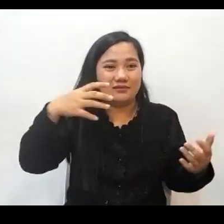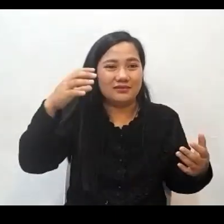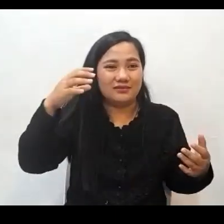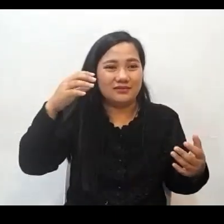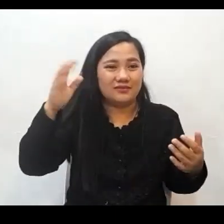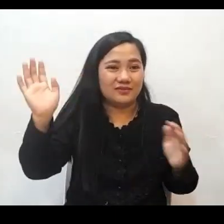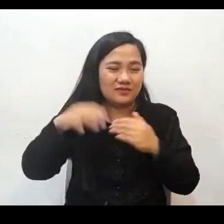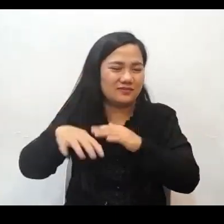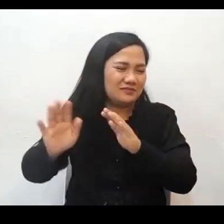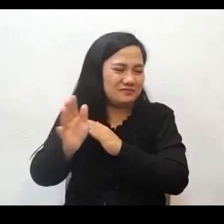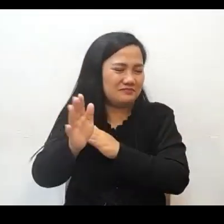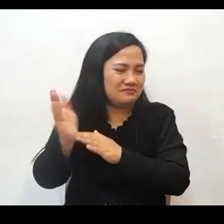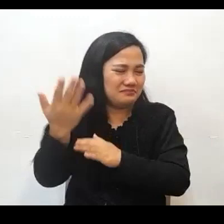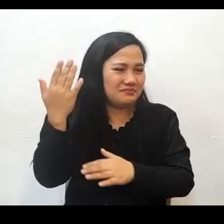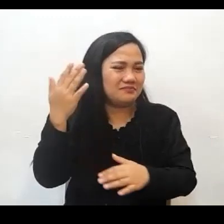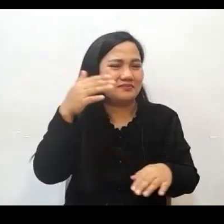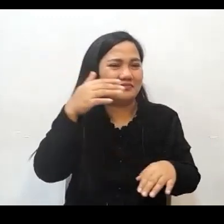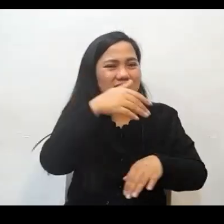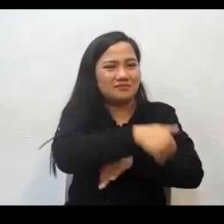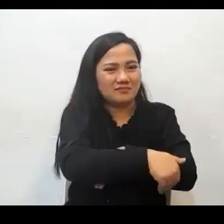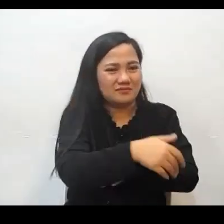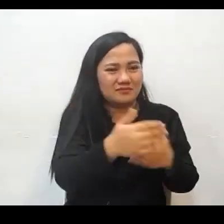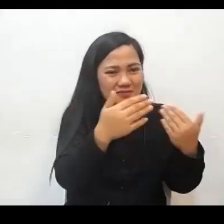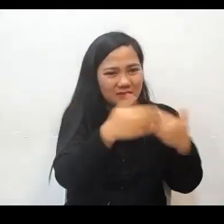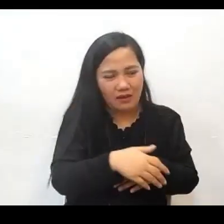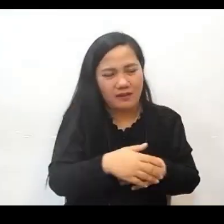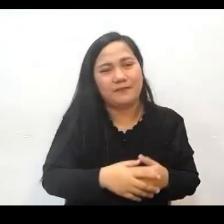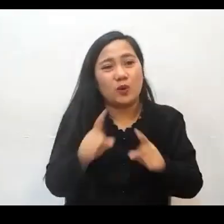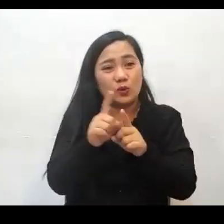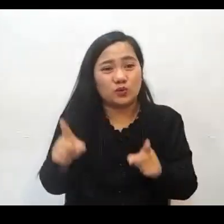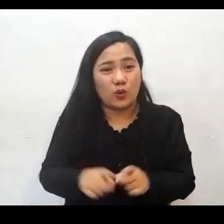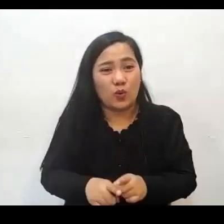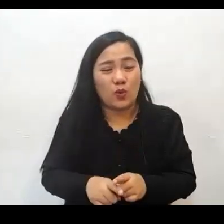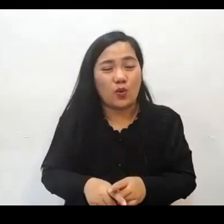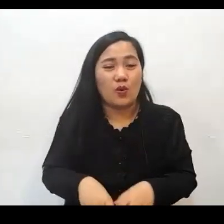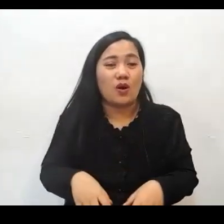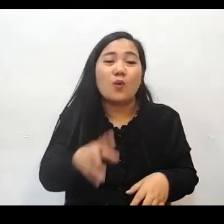At inihiwalay rin po ng Diyos yung tubig na nasa itaas ng kalawakan at yung tubig na nasa ilalim ng kalawakan.